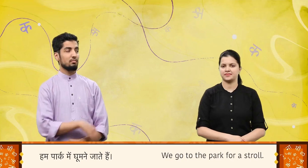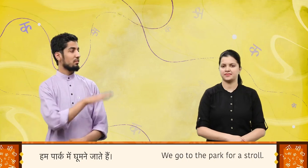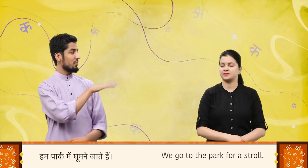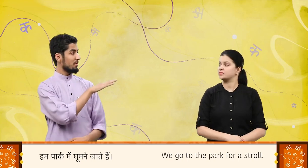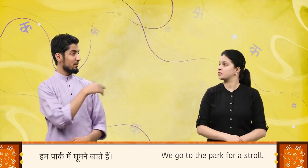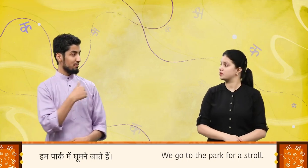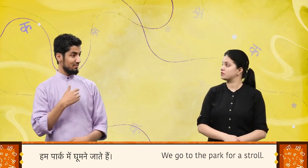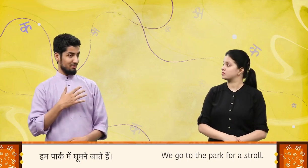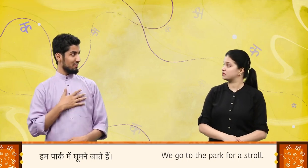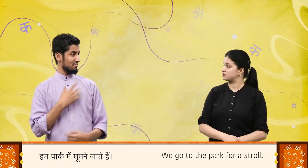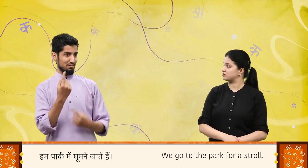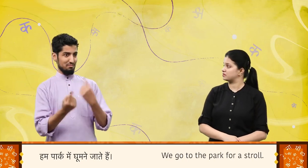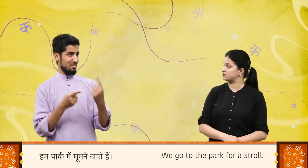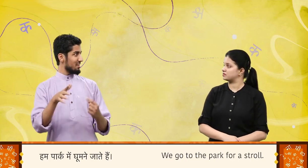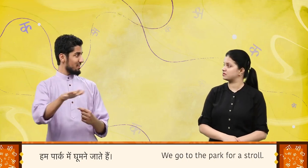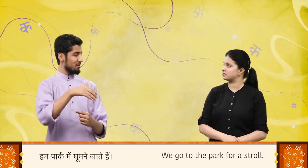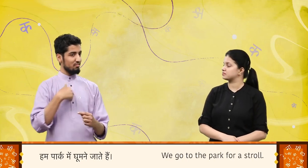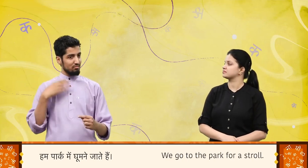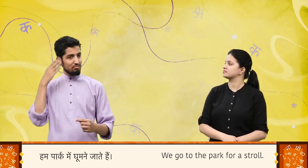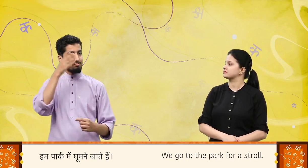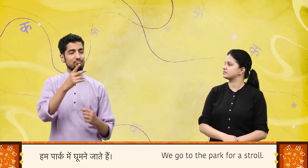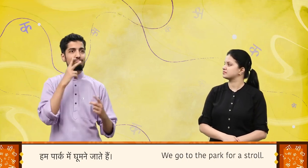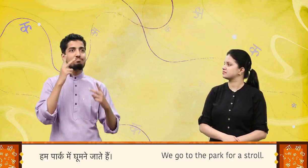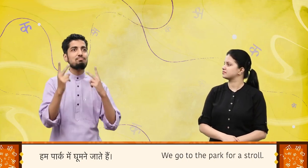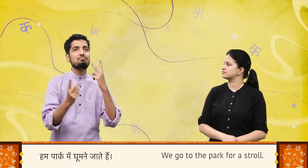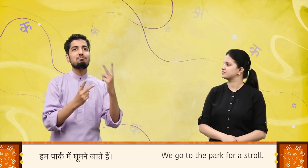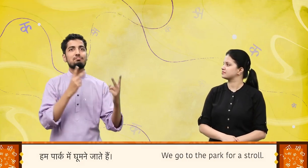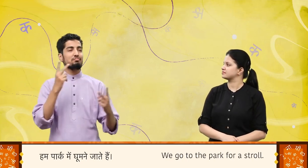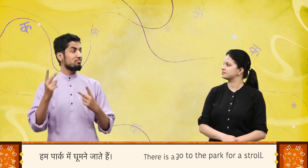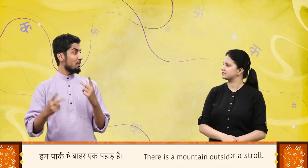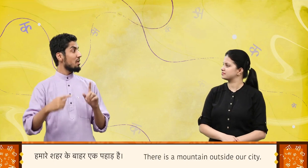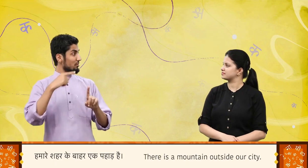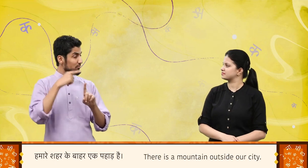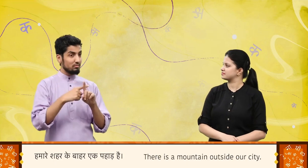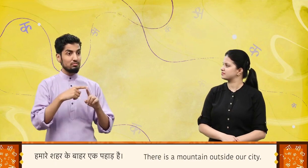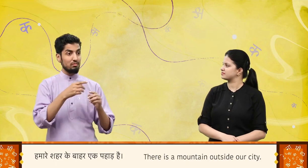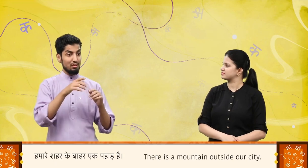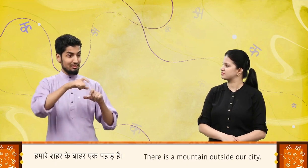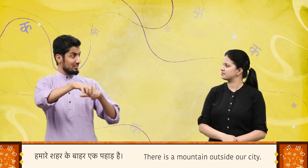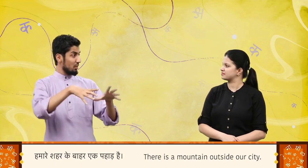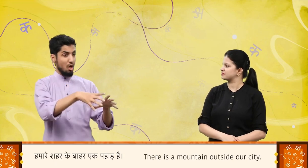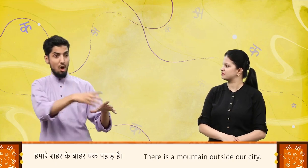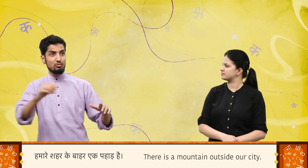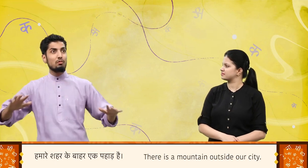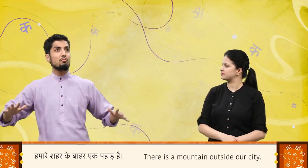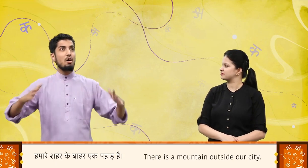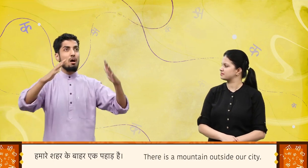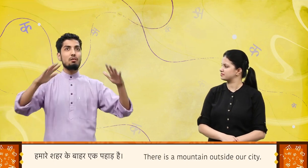हम पार्क में घूमने जाते हैं हमारे शहर के बाहर एक पहाड़ है